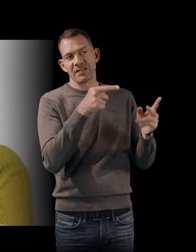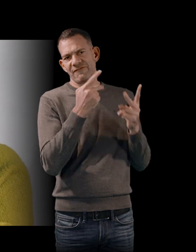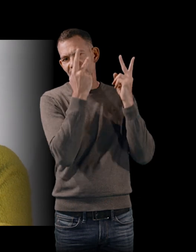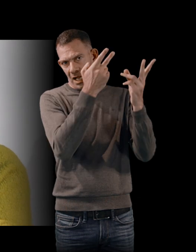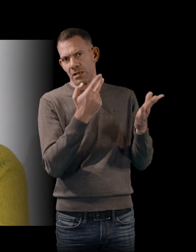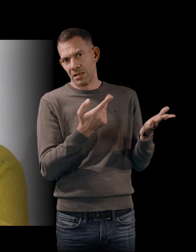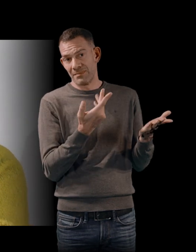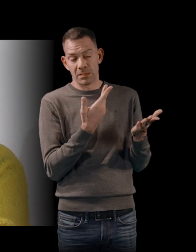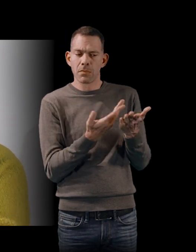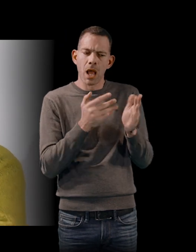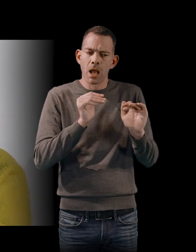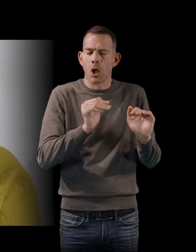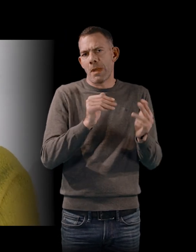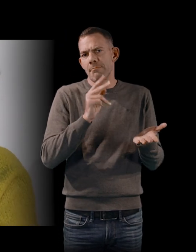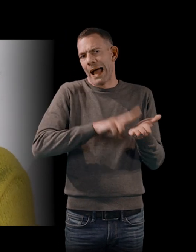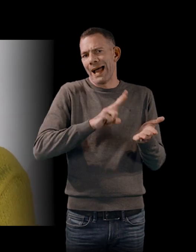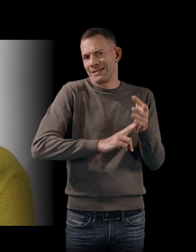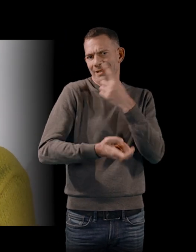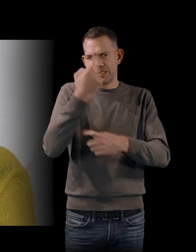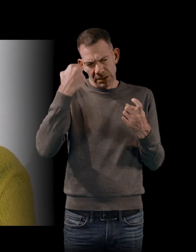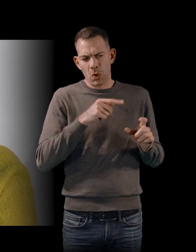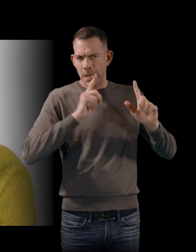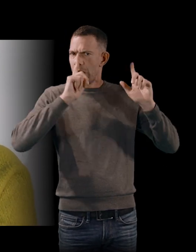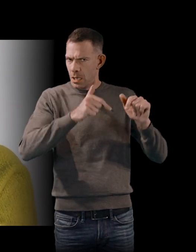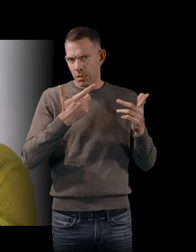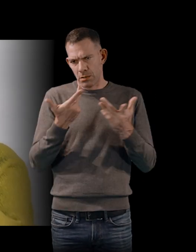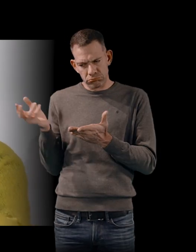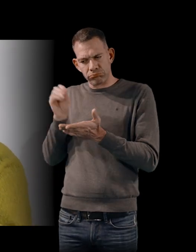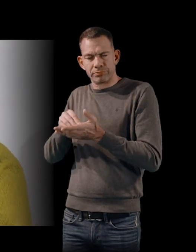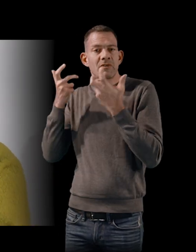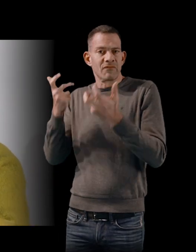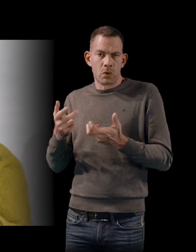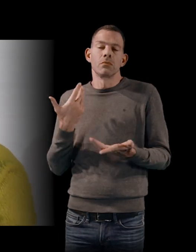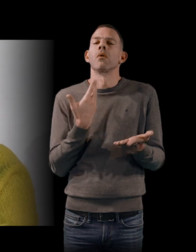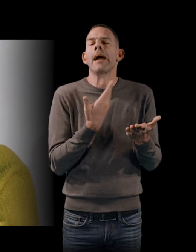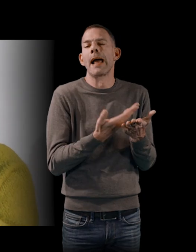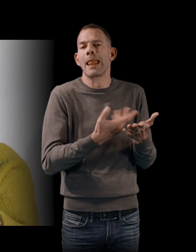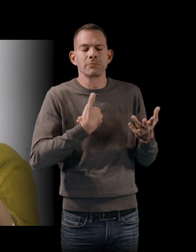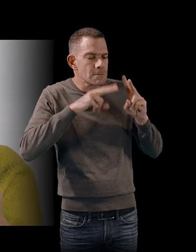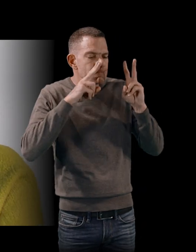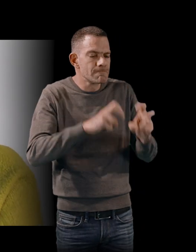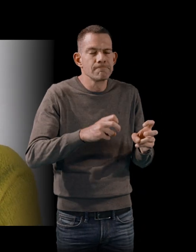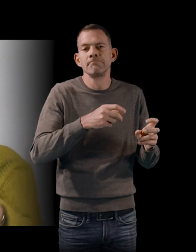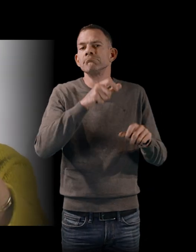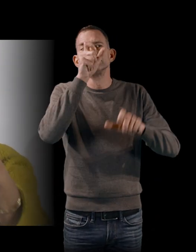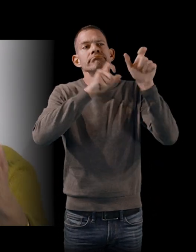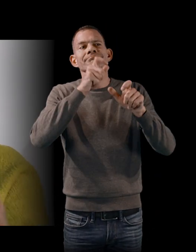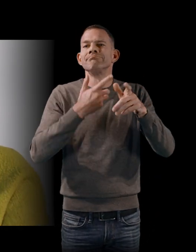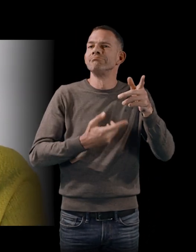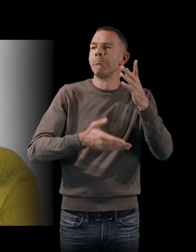historique que je voulais restituer dans mon roman, et où là, j'ai été regarder quand même ce que disaient les historiens, les archives